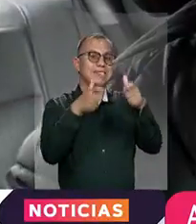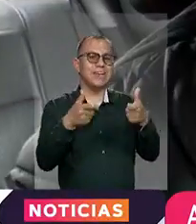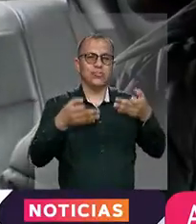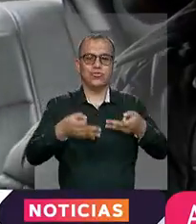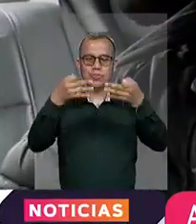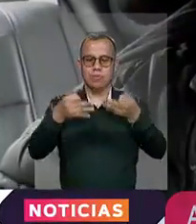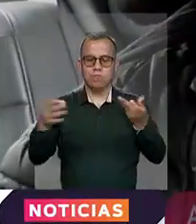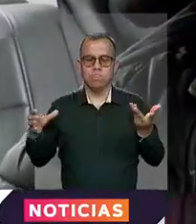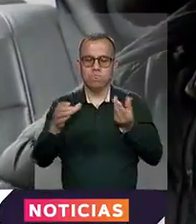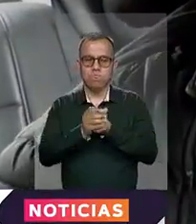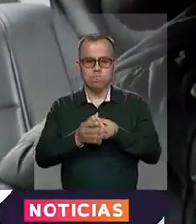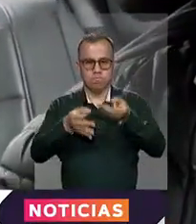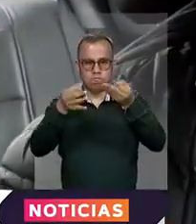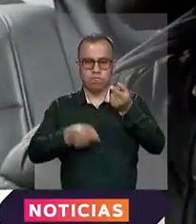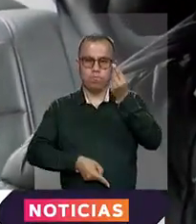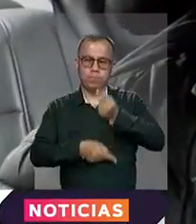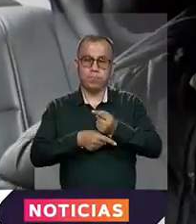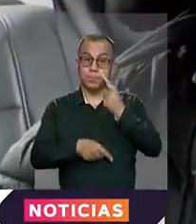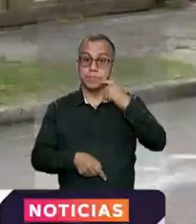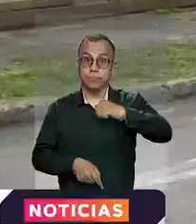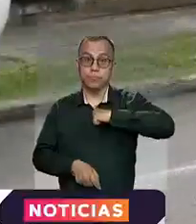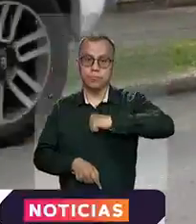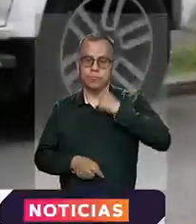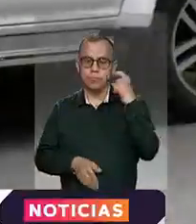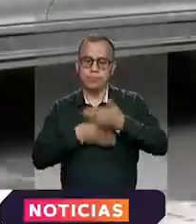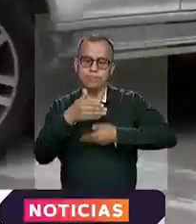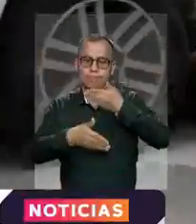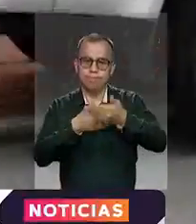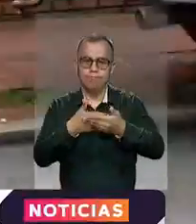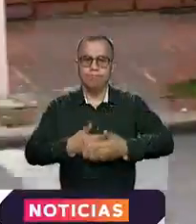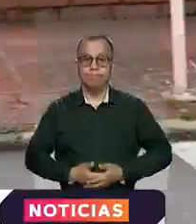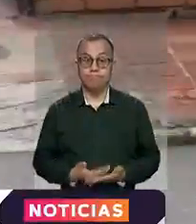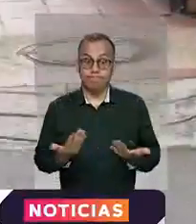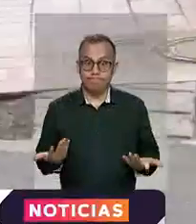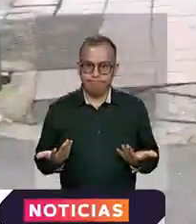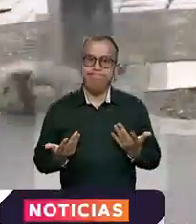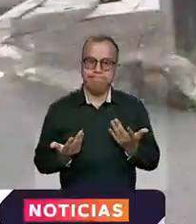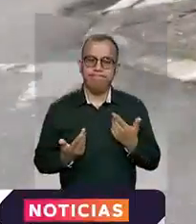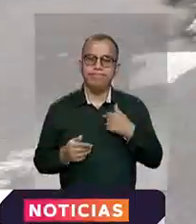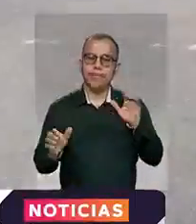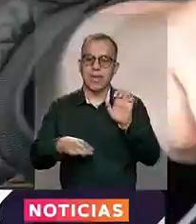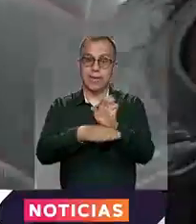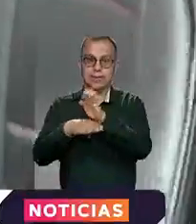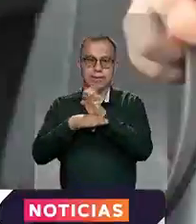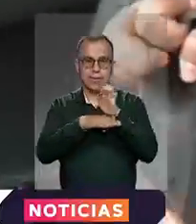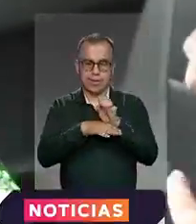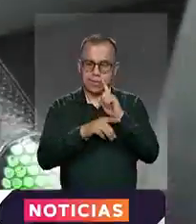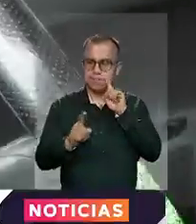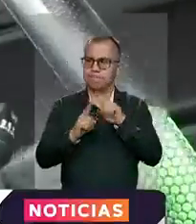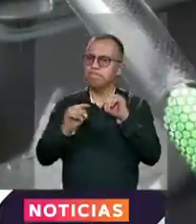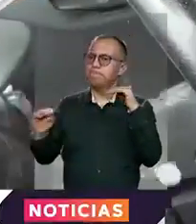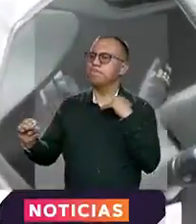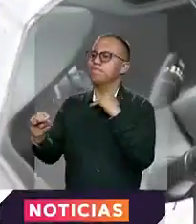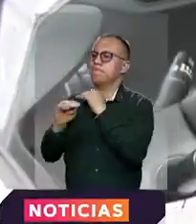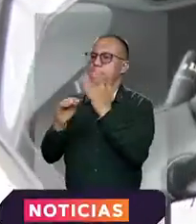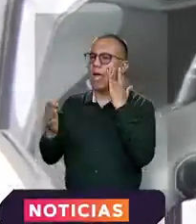una inclusión efectiva y el derecho a procesos ágiles, de tal forma que las entidades los traten como los ciudadanos que son.